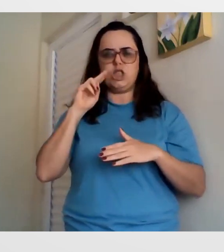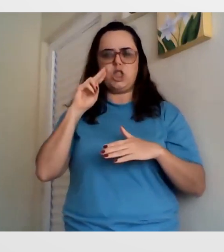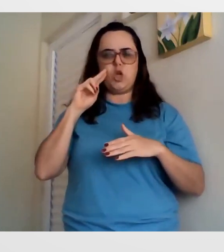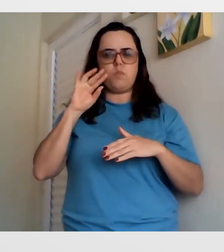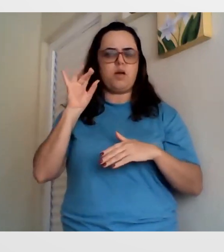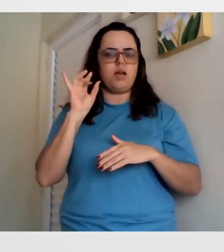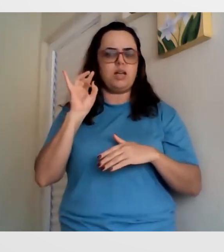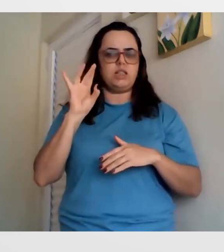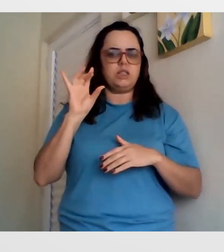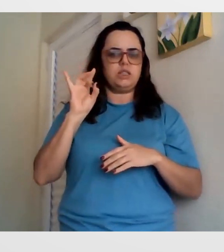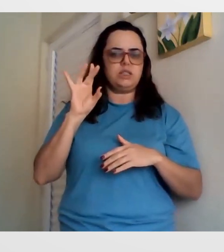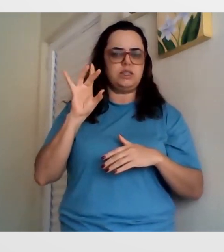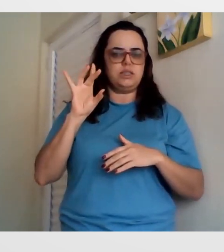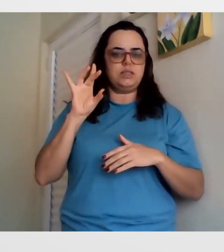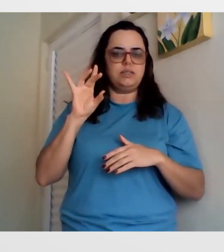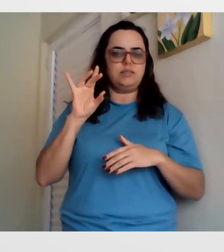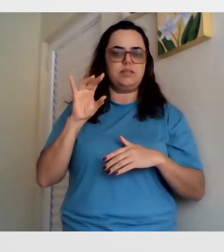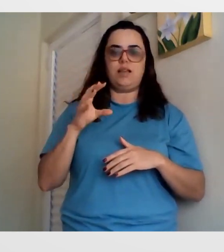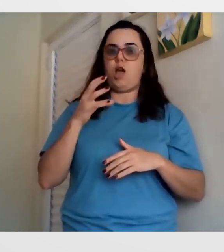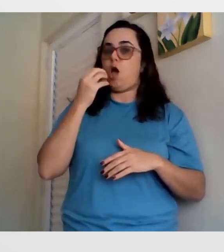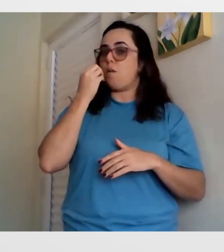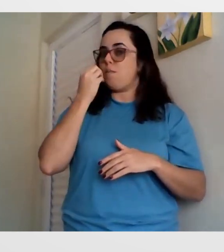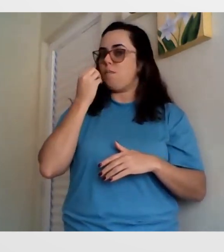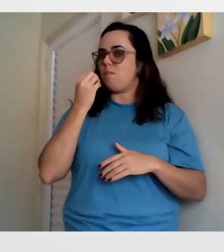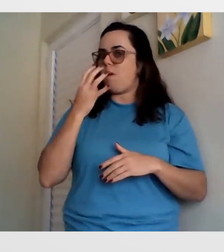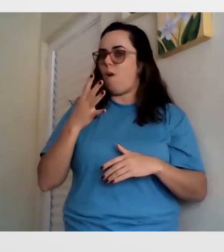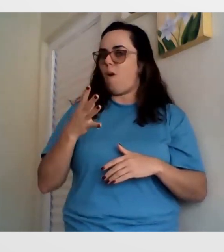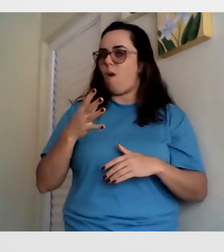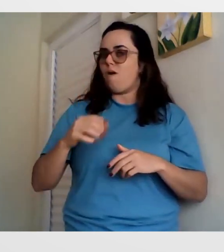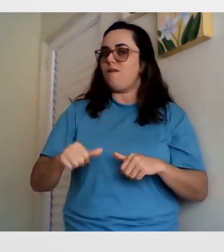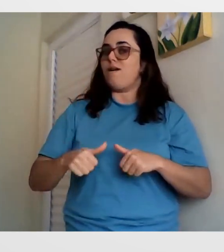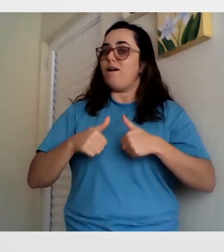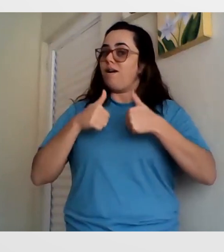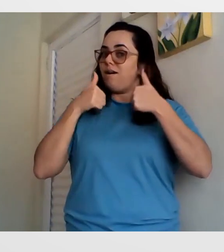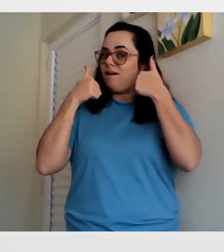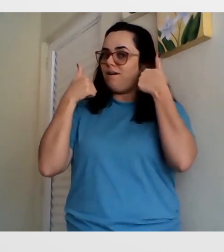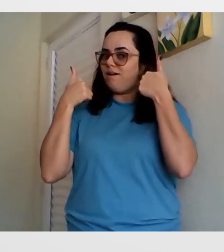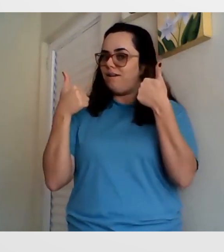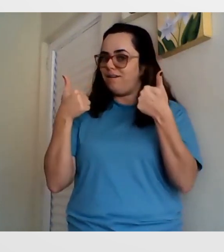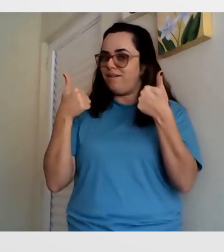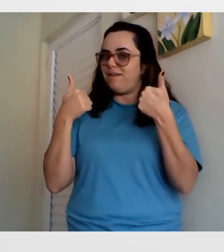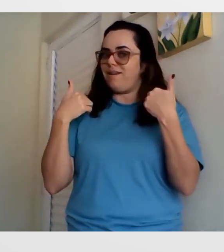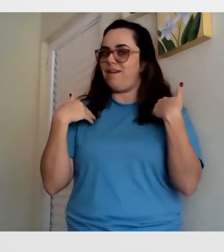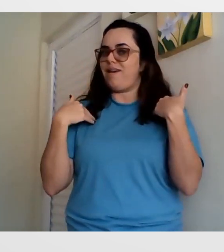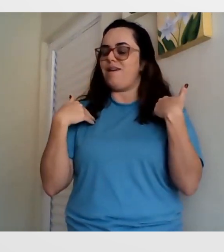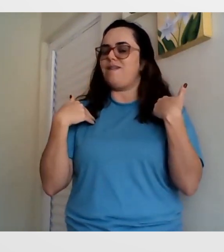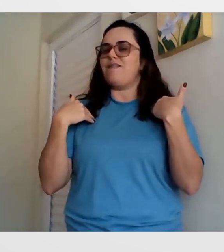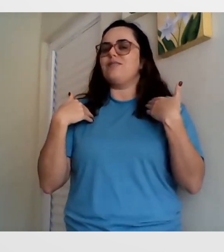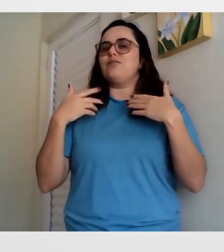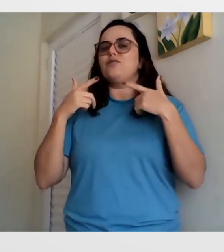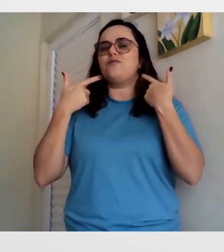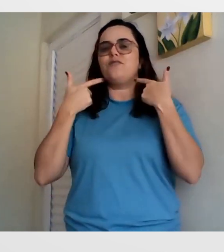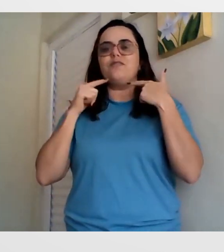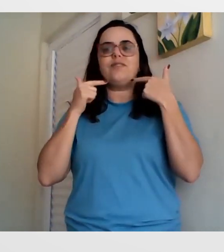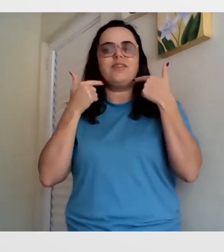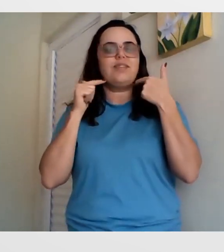os surdos. Eu sentia timidez ao tentar conversar com eles. E agora eu comecei até mesmo a fazer